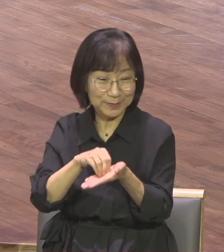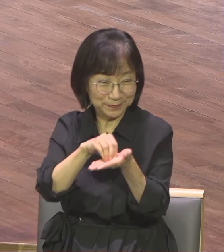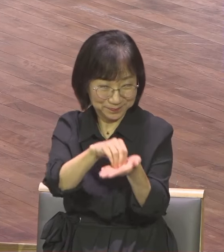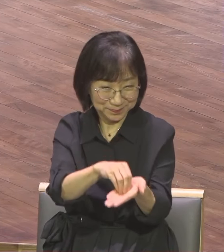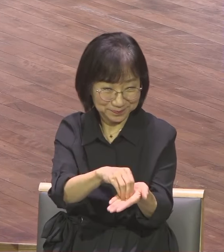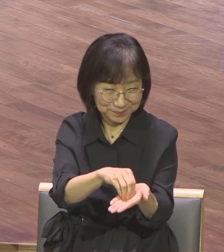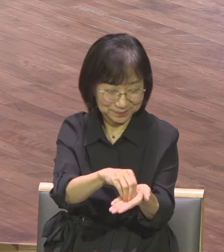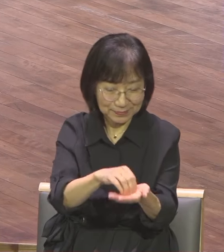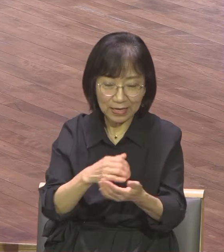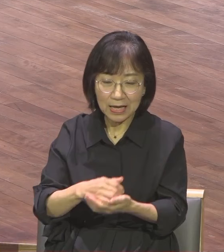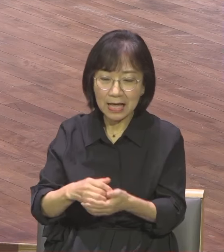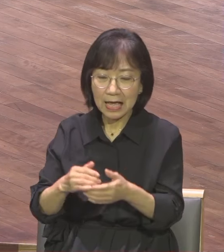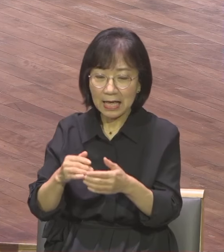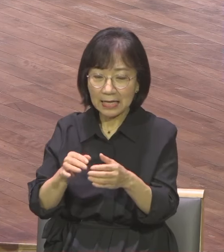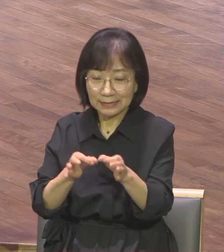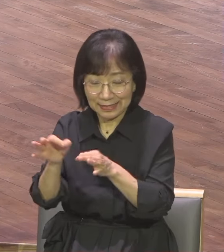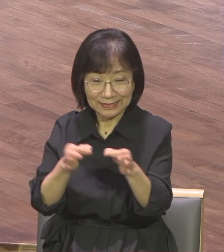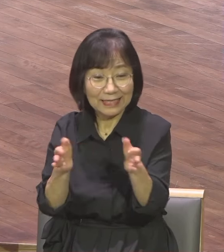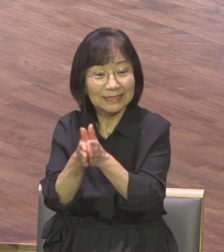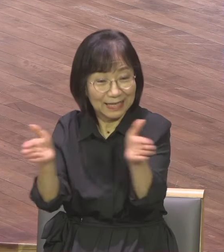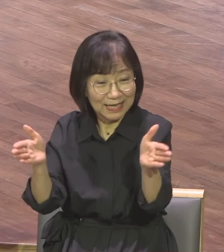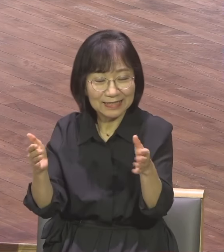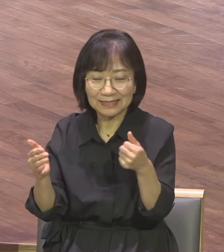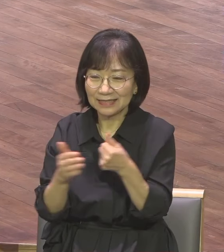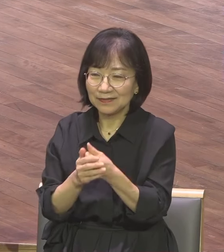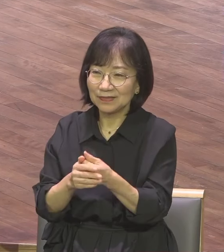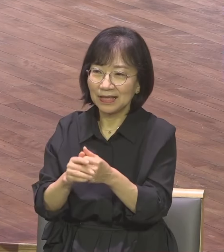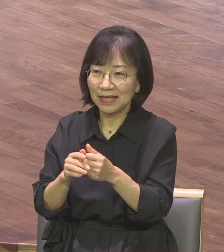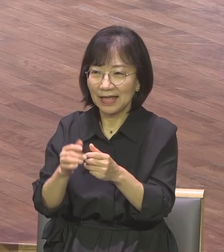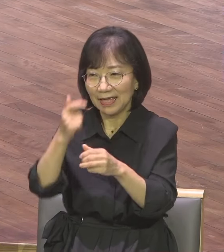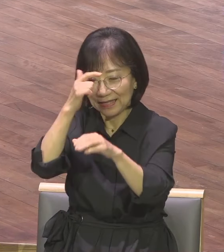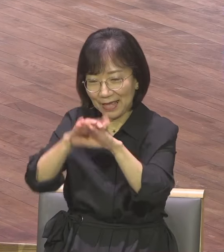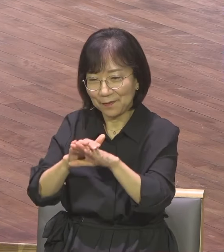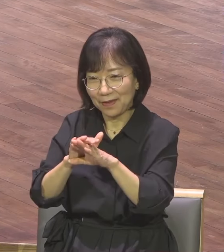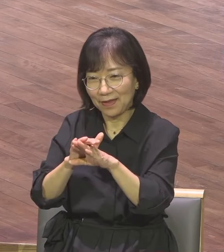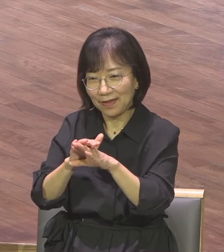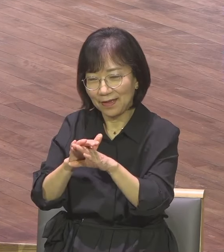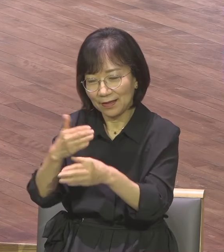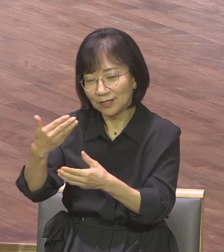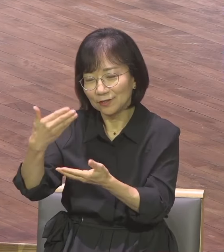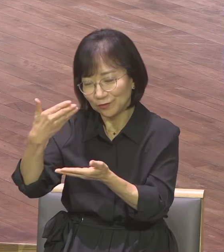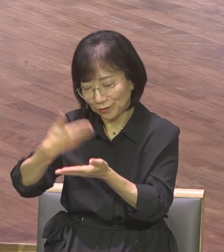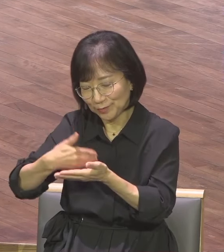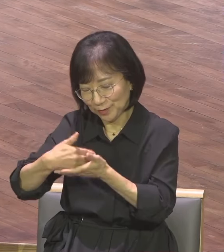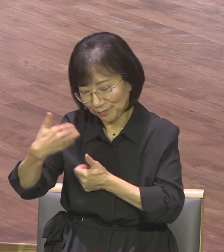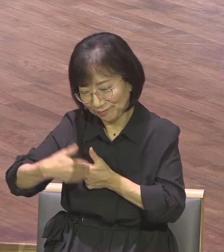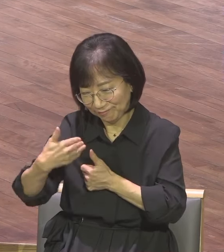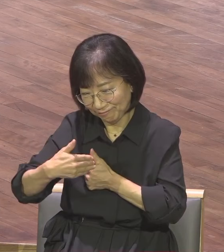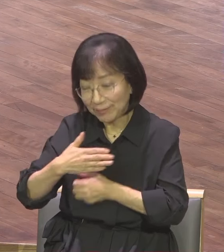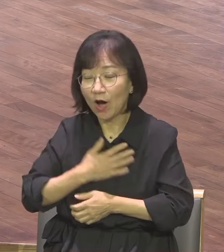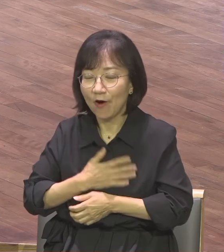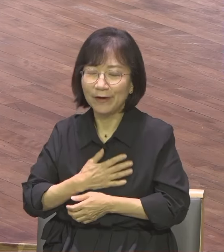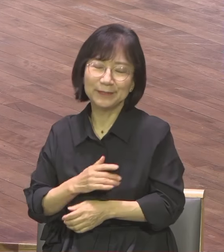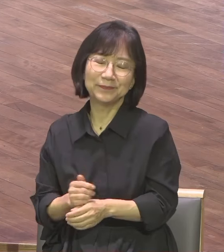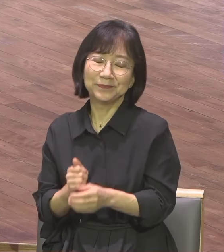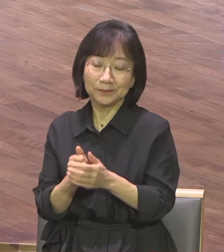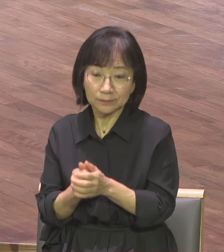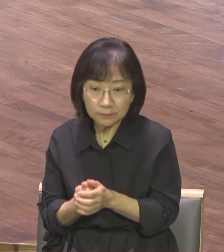이분이 순복음교회에서 온 분입니다 개업 예배를 갔는데 술집이에요 술집 저는